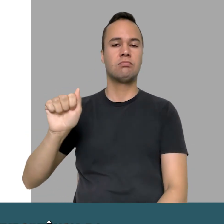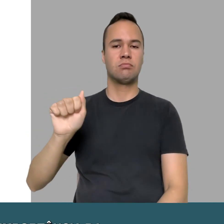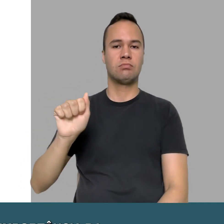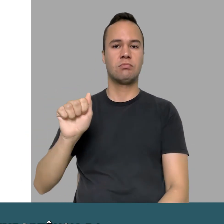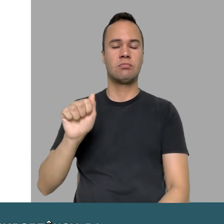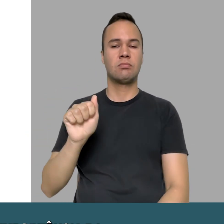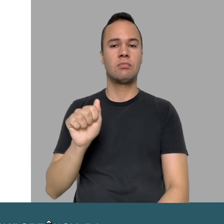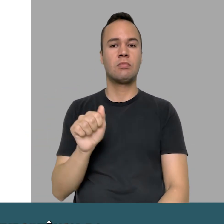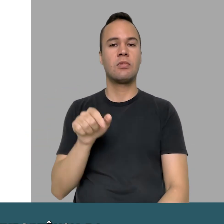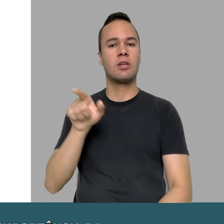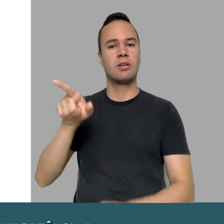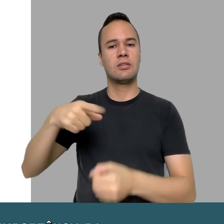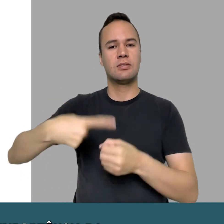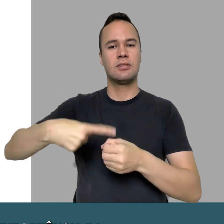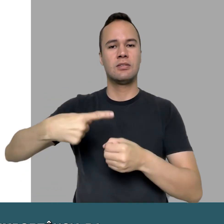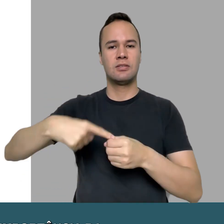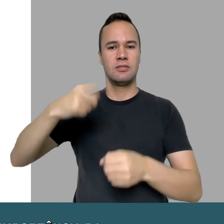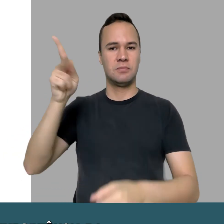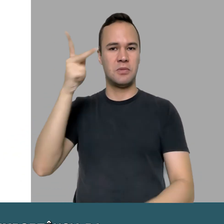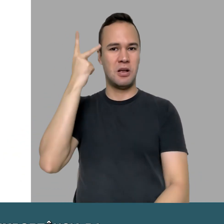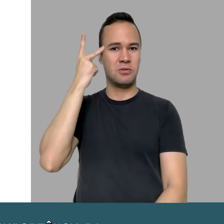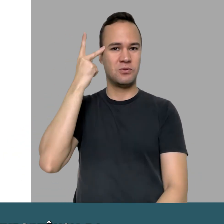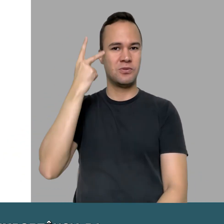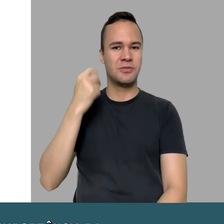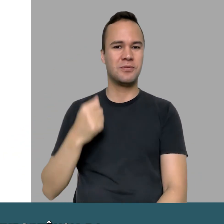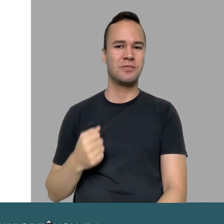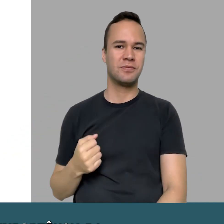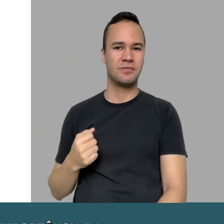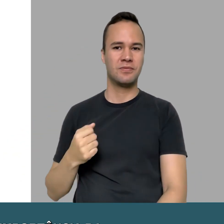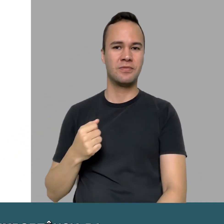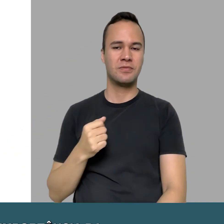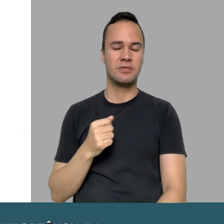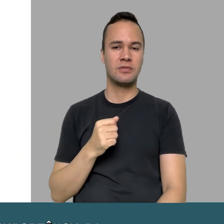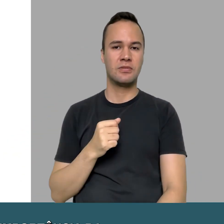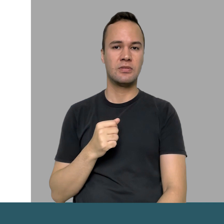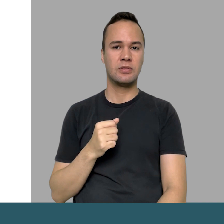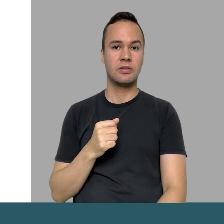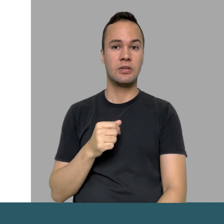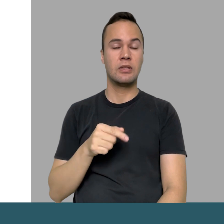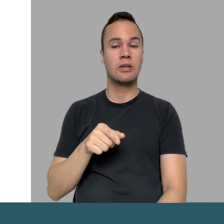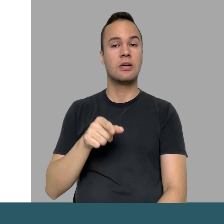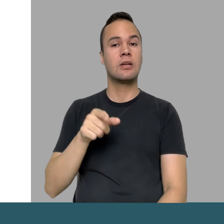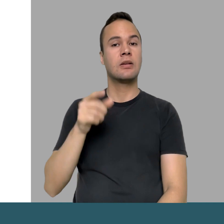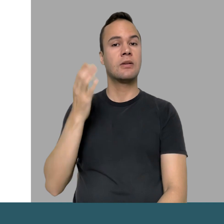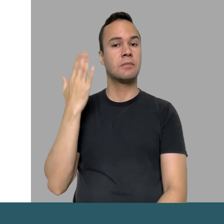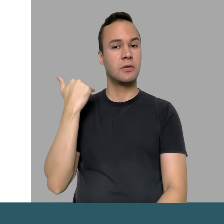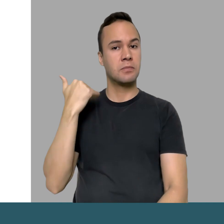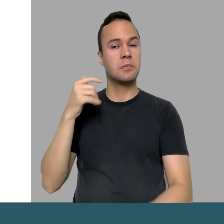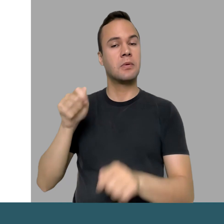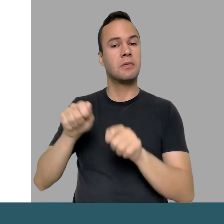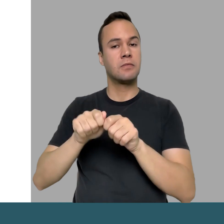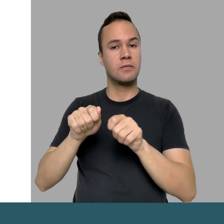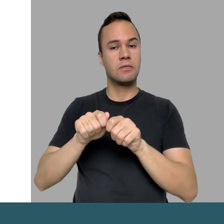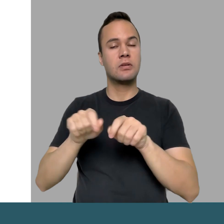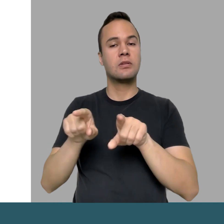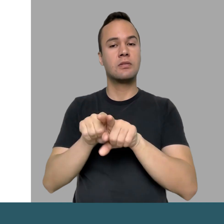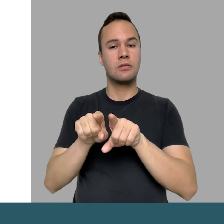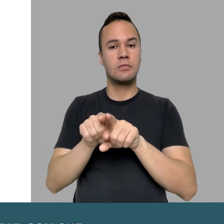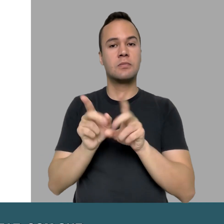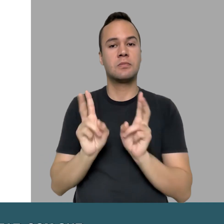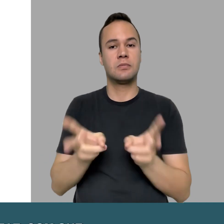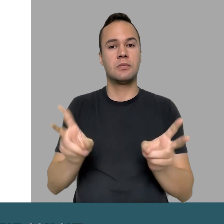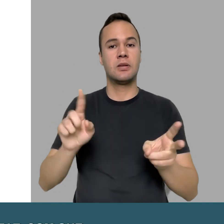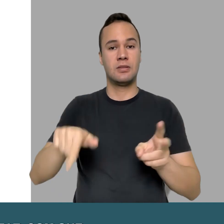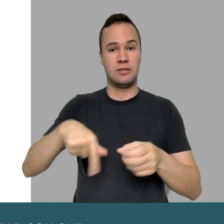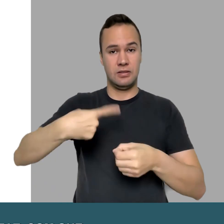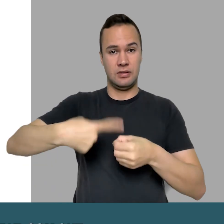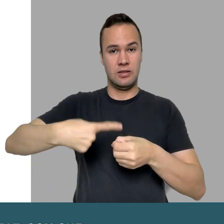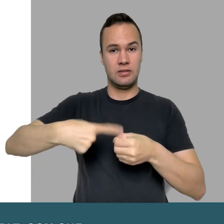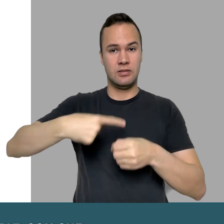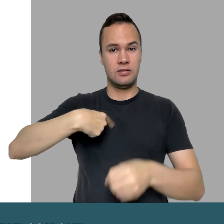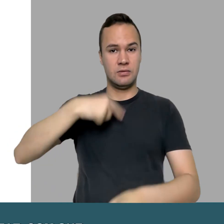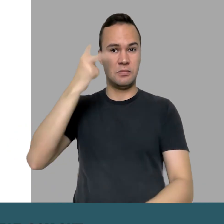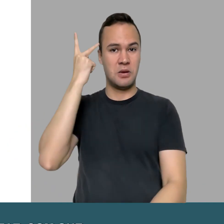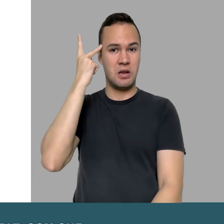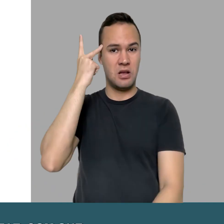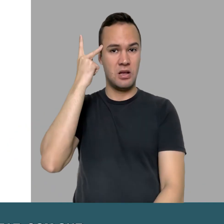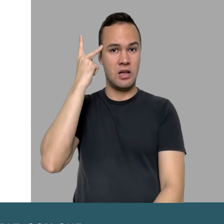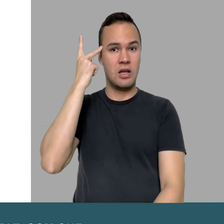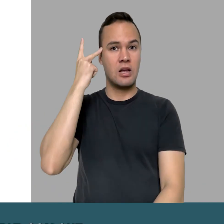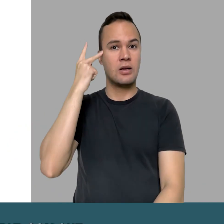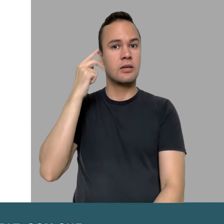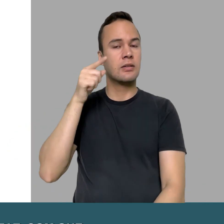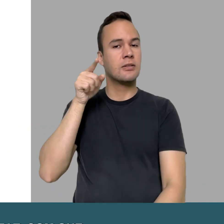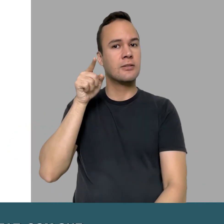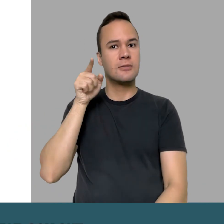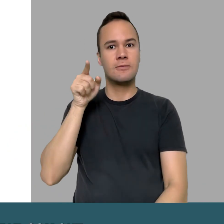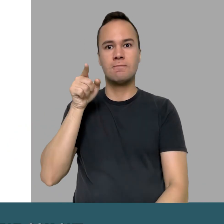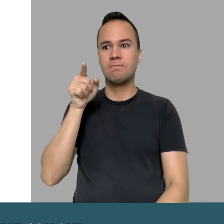importância da Comissão Permanente de Acessibilidade para a cidade de São Paulo. Isso fez e